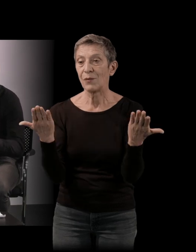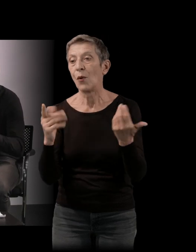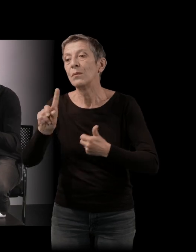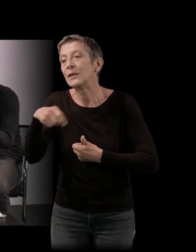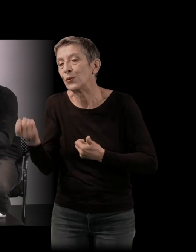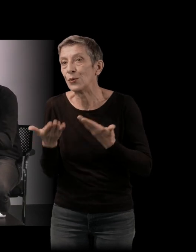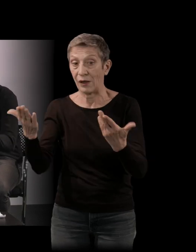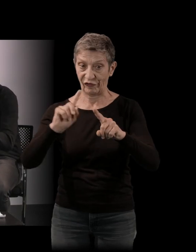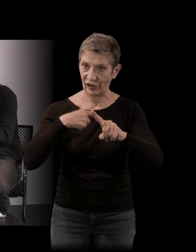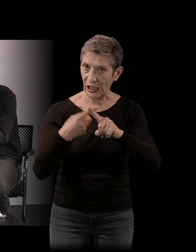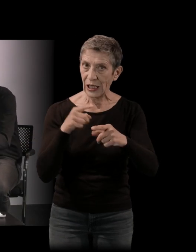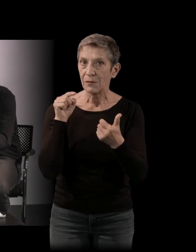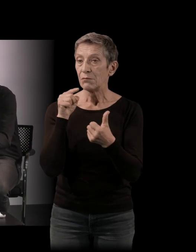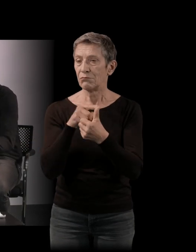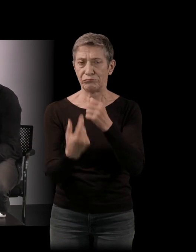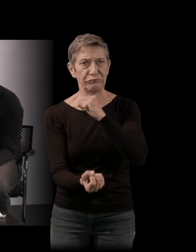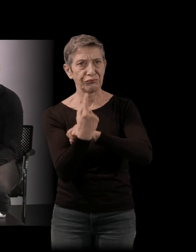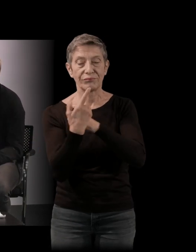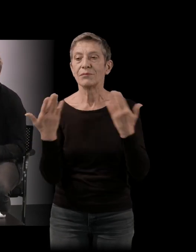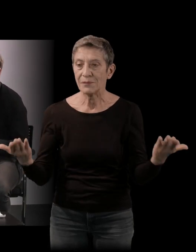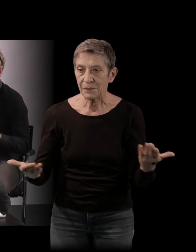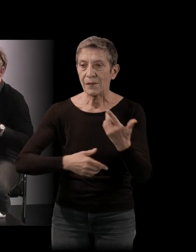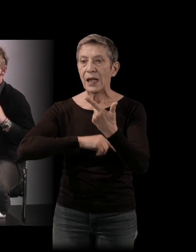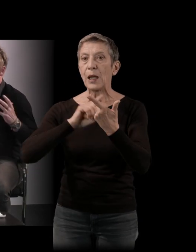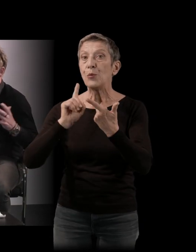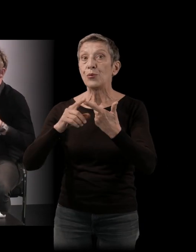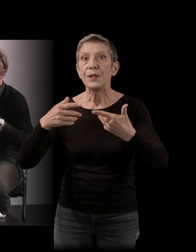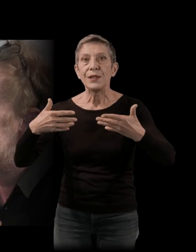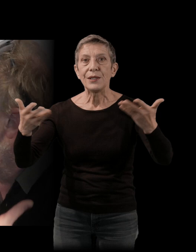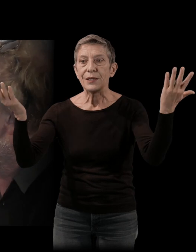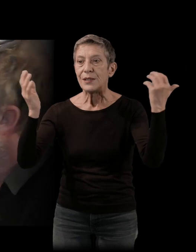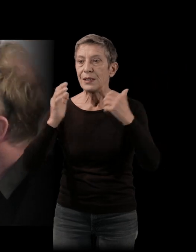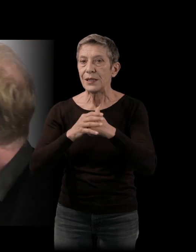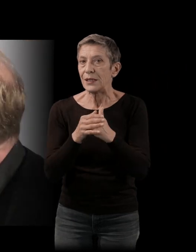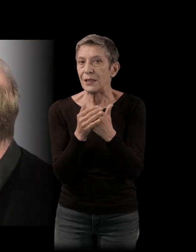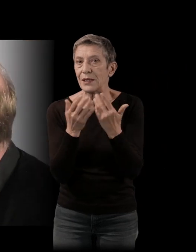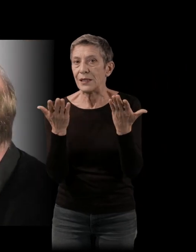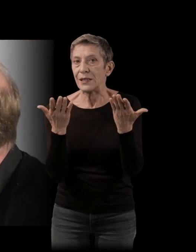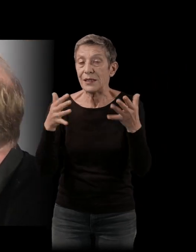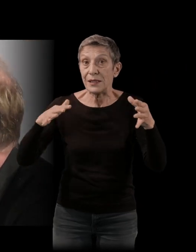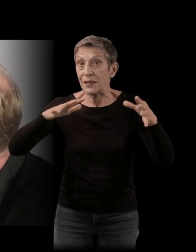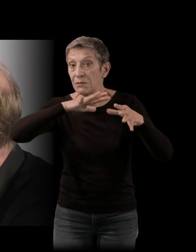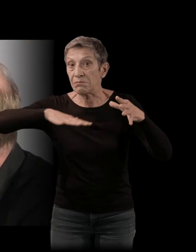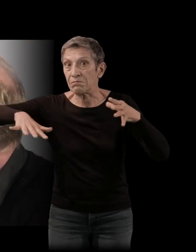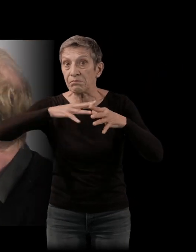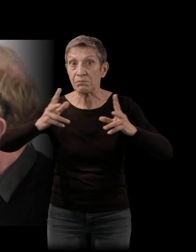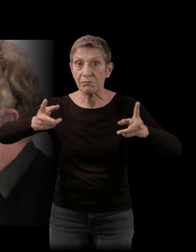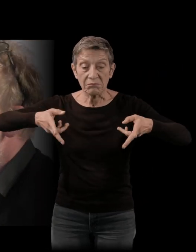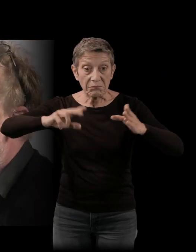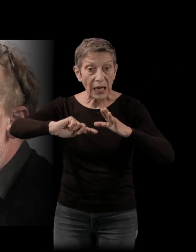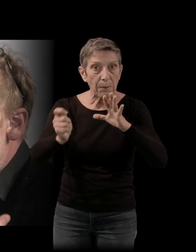fois ce film extrêmement singulier. On va y revenir. Et puis finalement, toute la signification qu'il y a autour sur cette époque, sur le